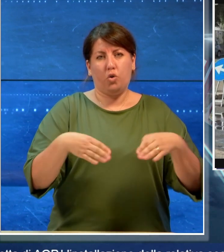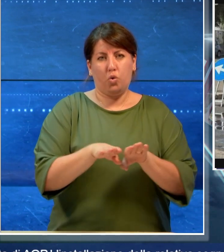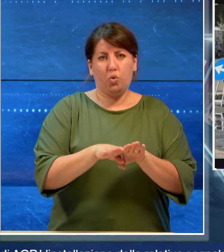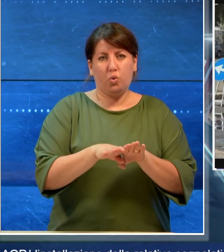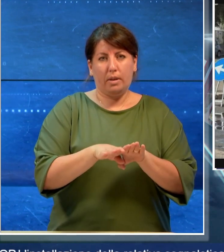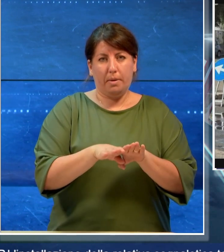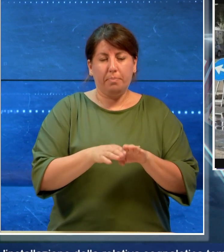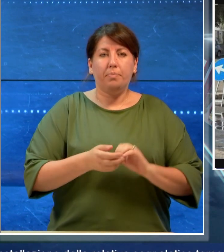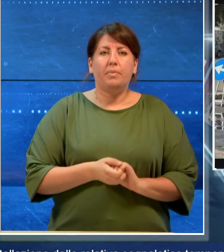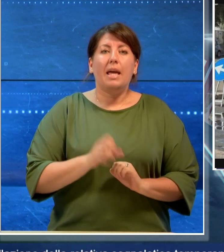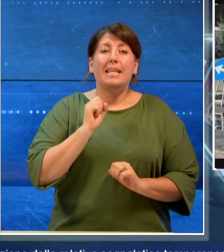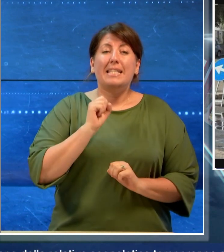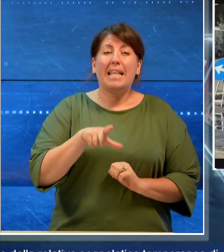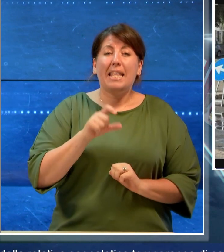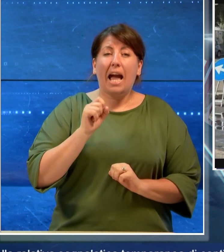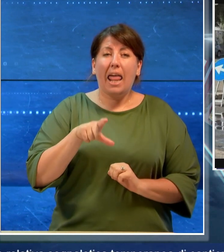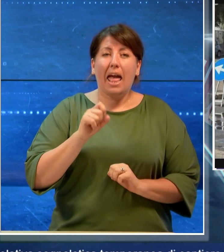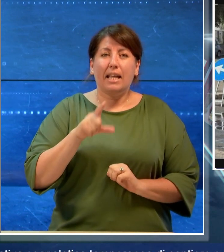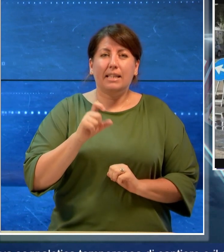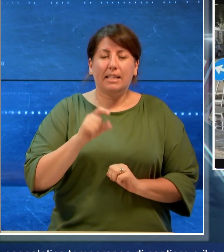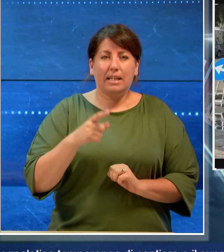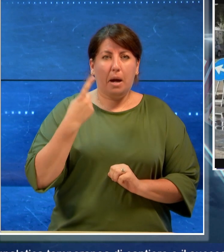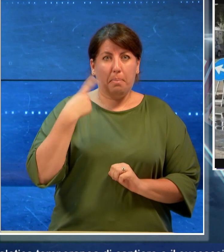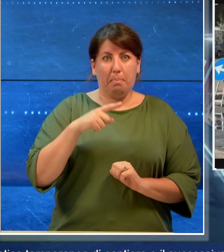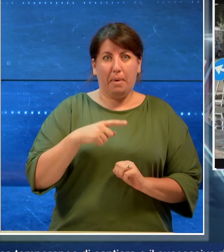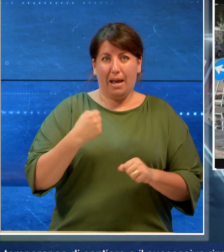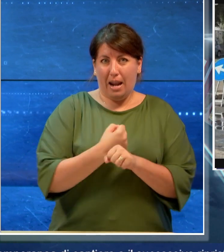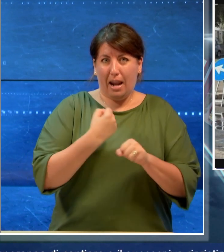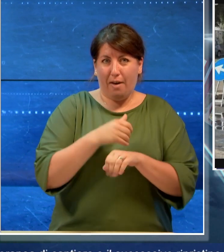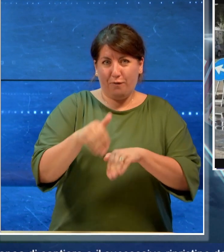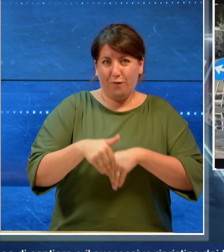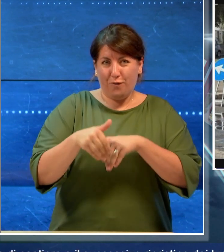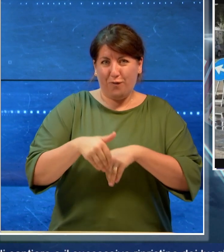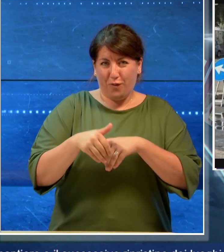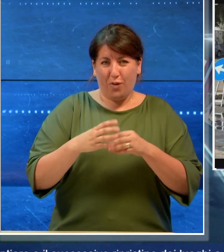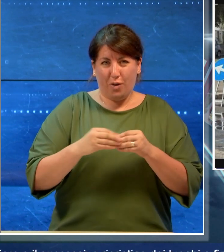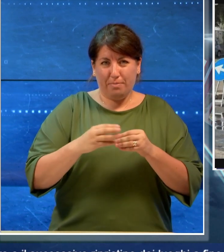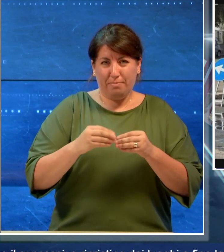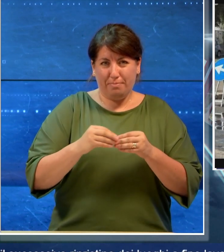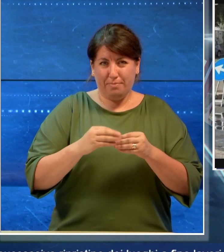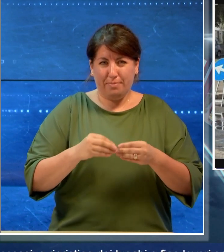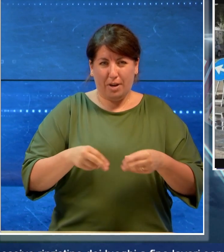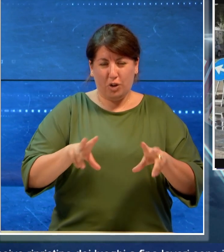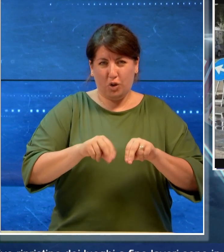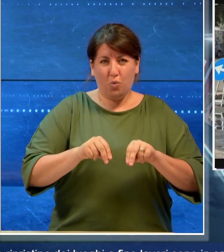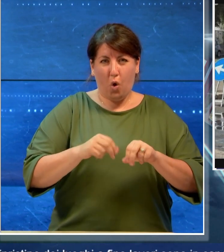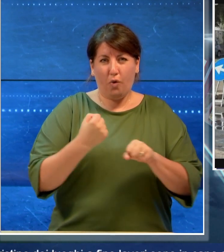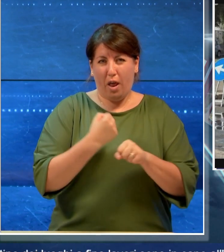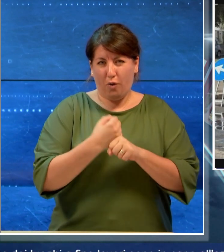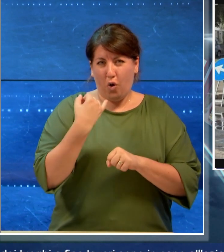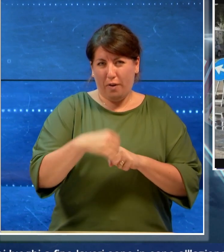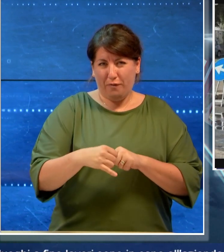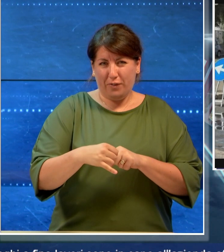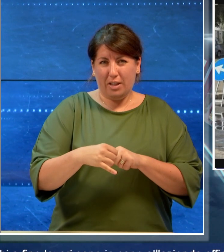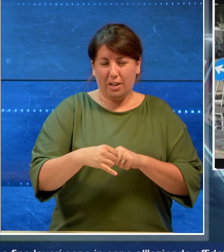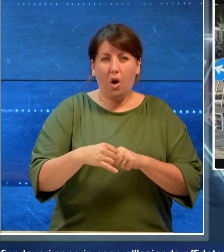relativa segnaletica di cantiere e il successivo ripristino dei luoghi a fine lavori sono